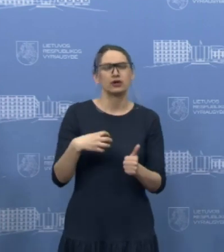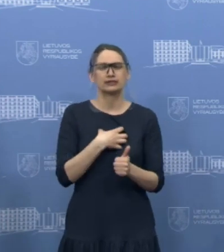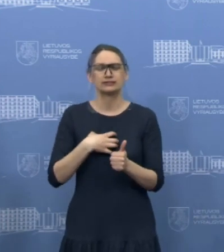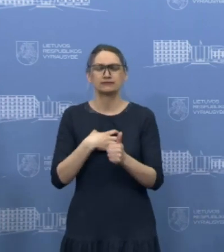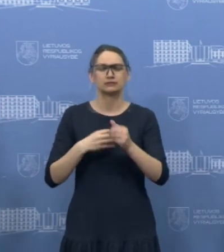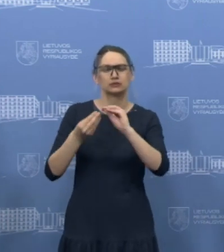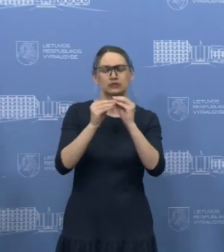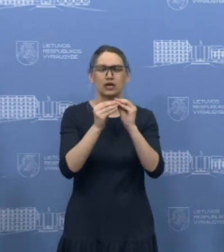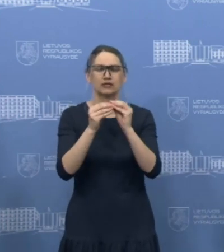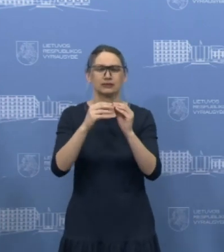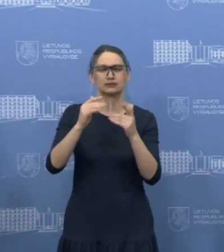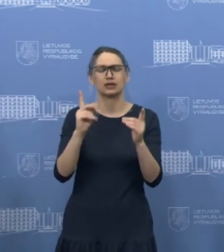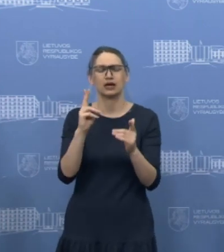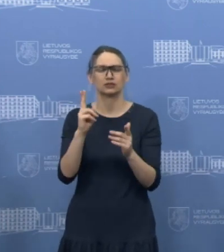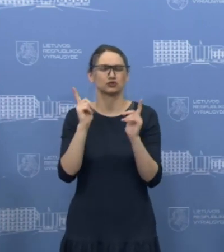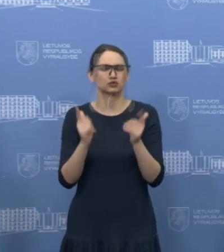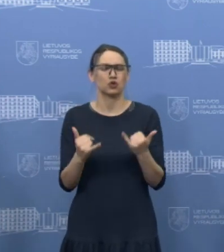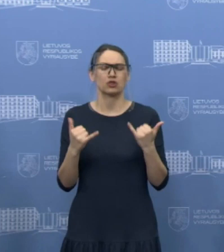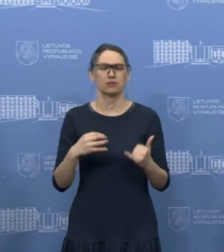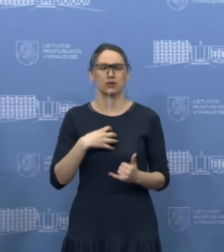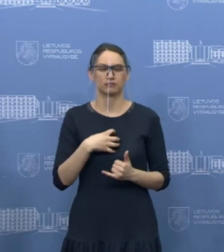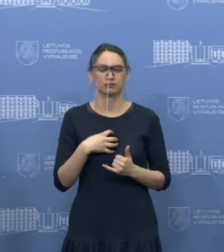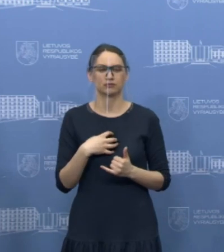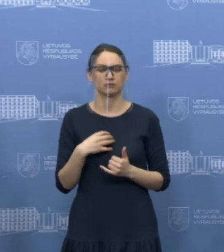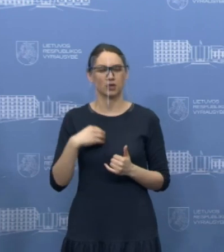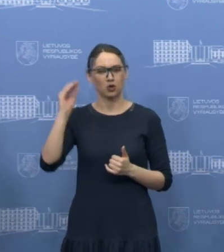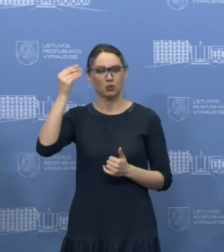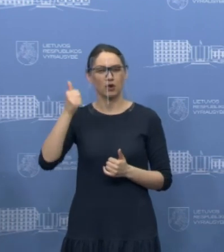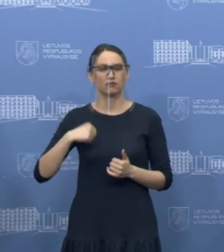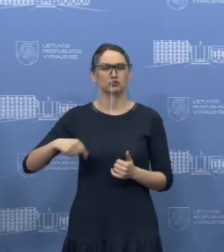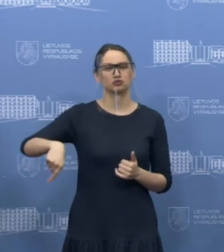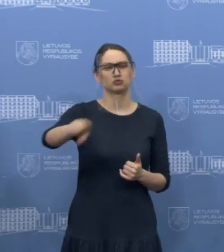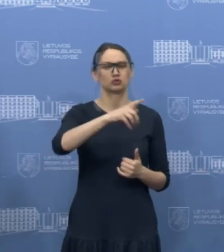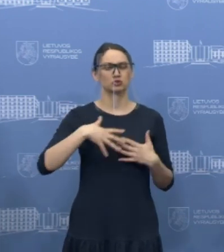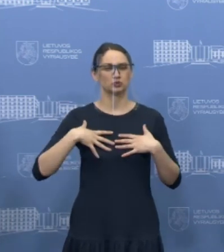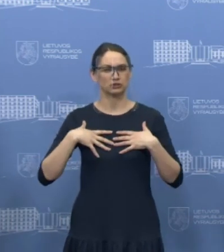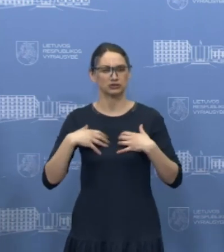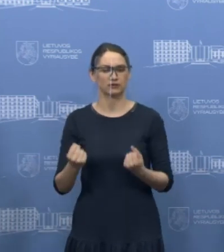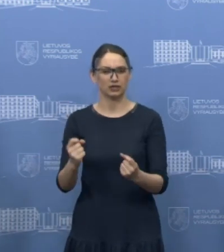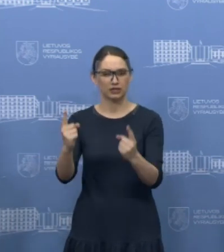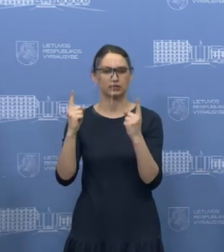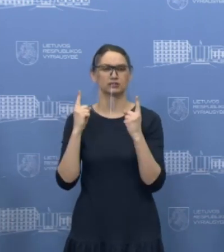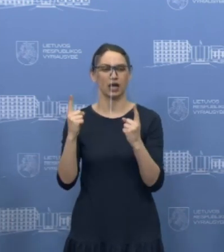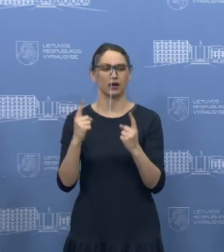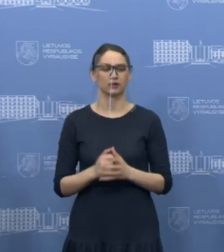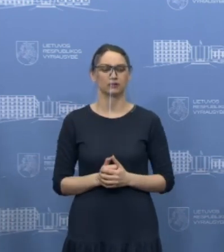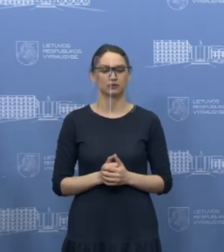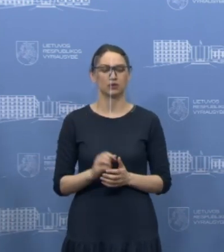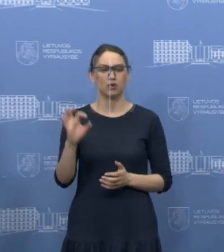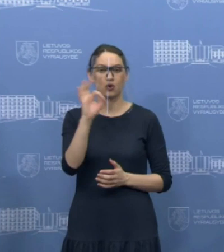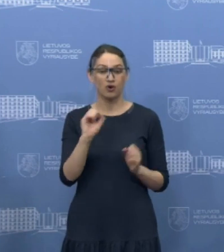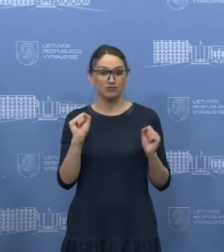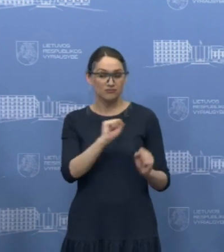pasirūpinti, kad visuomenės veikata būtų užtikrinta pilnai. Ypatingai kalbėti apie